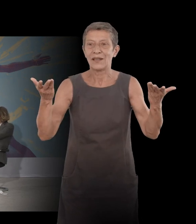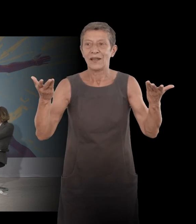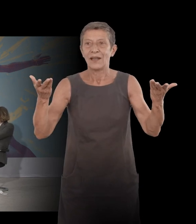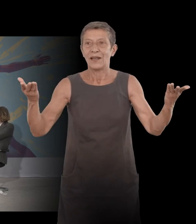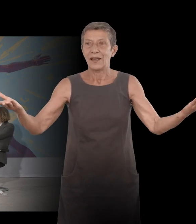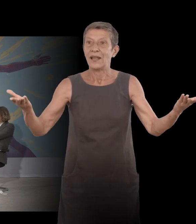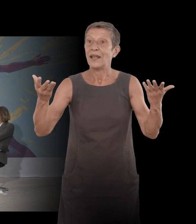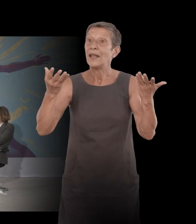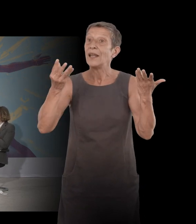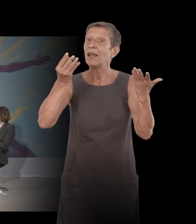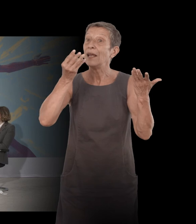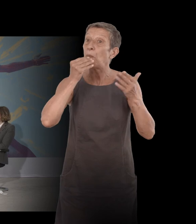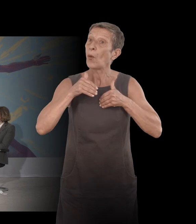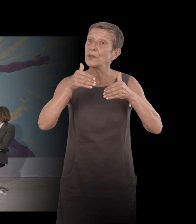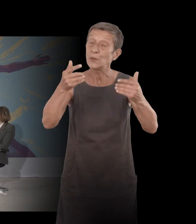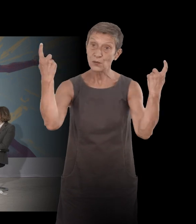suite de festival et bonne journée